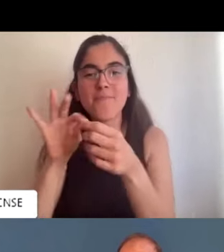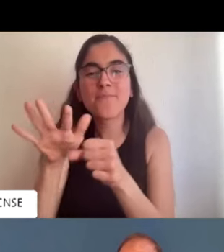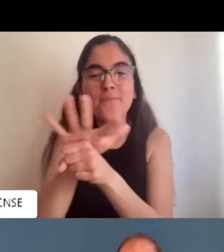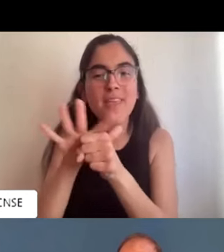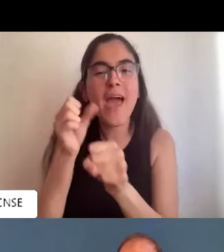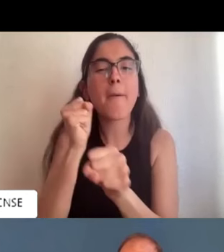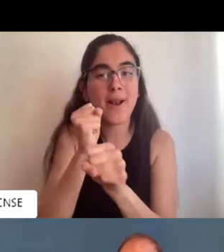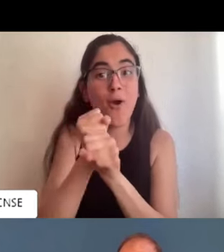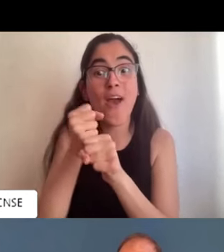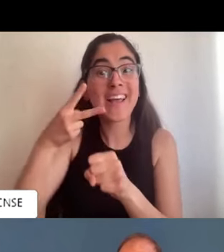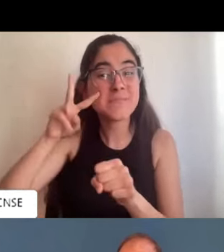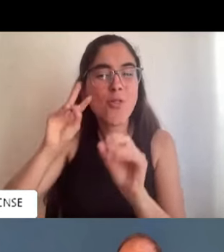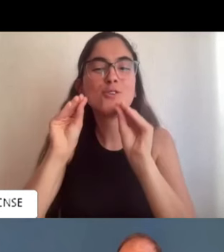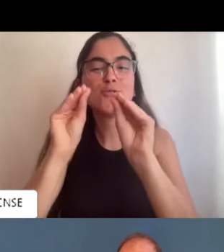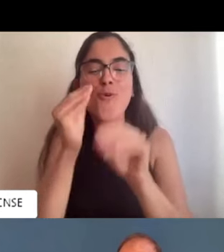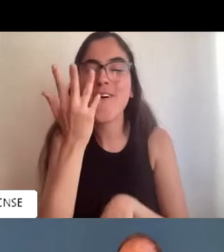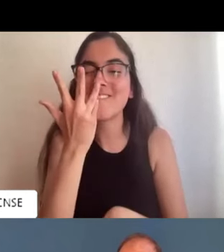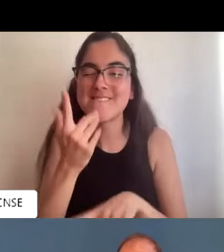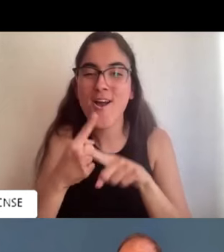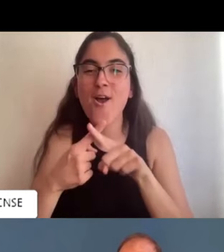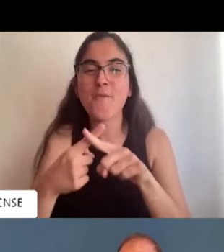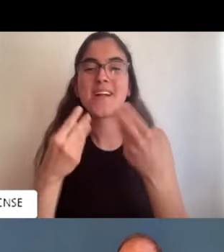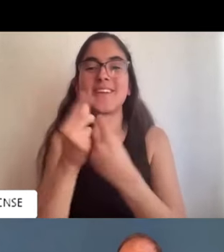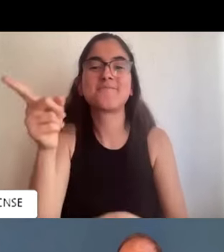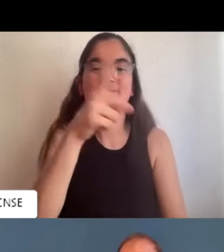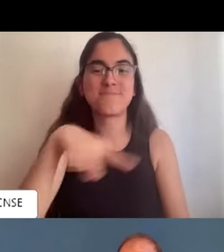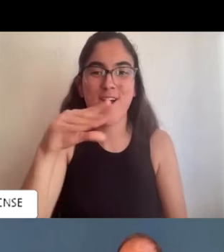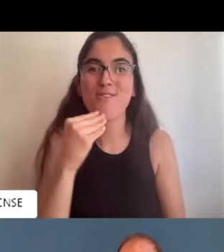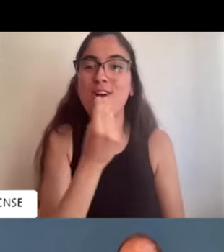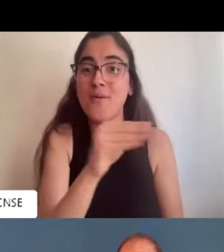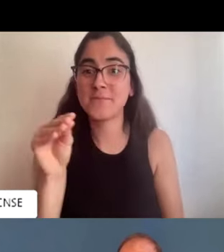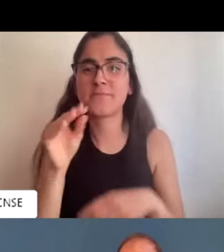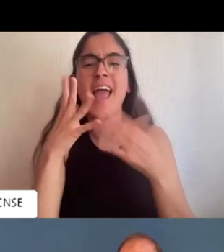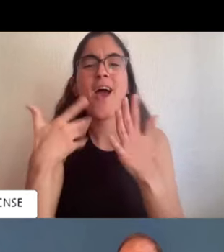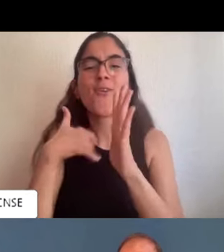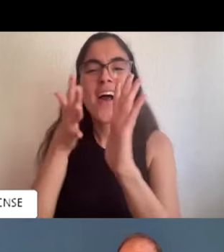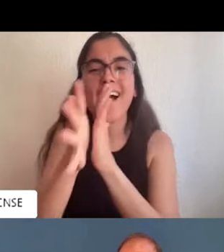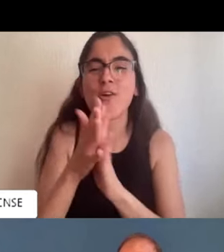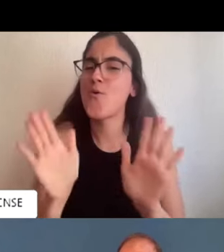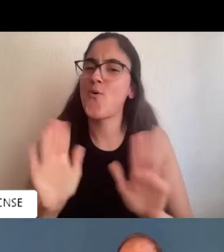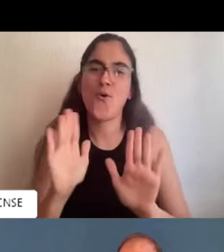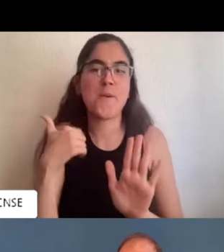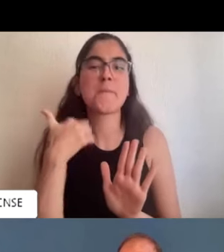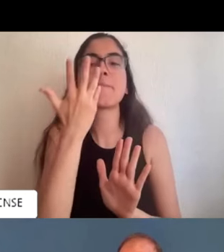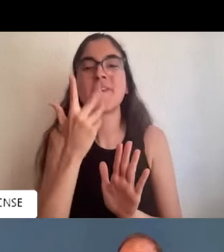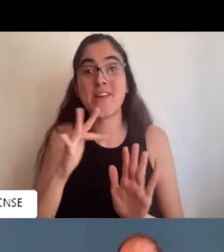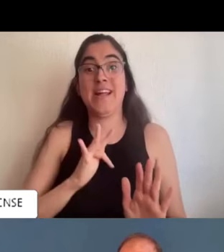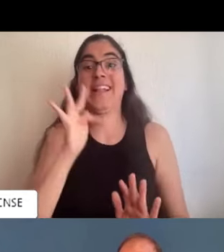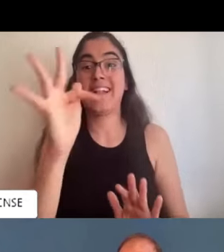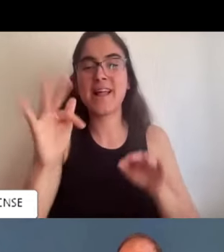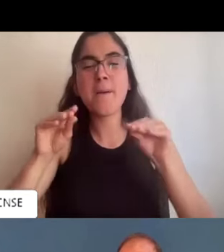él es experto en el ámbito de empleo y además él quería compartir su experiencia con la